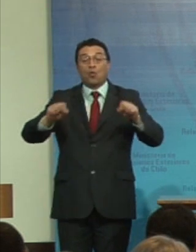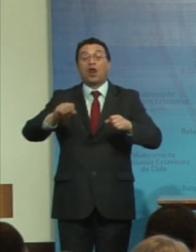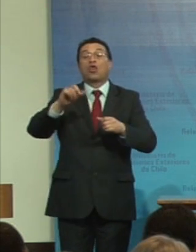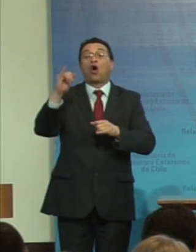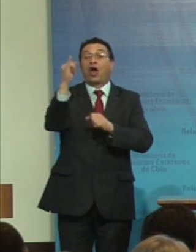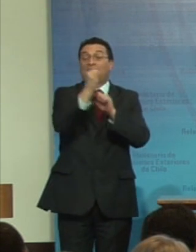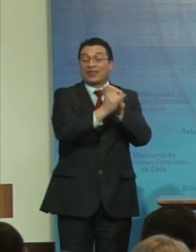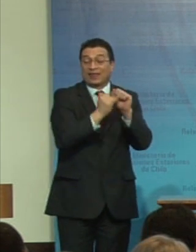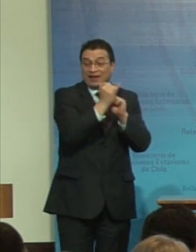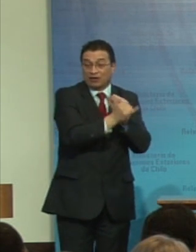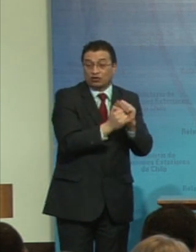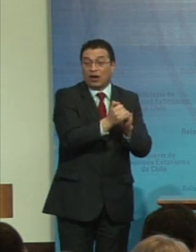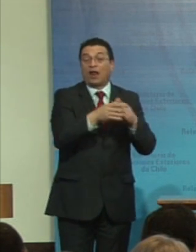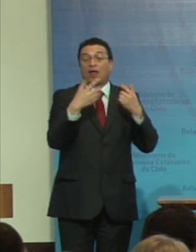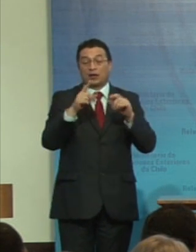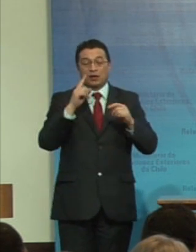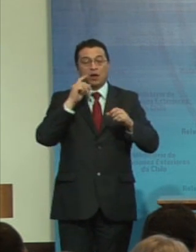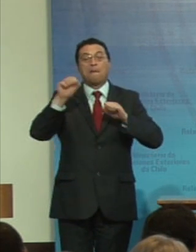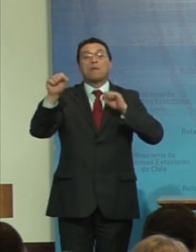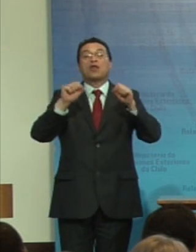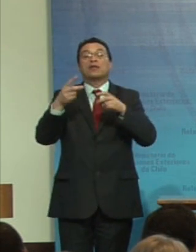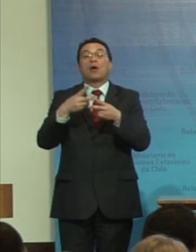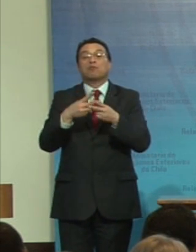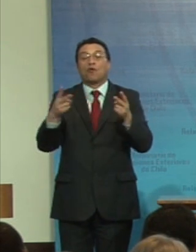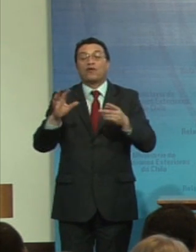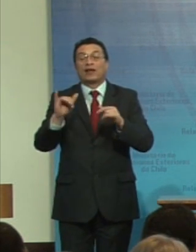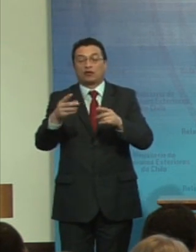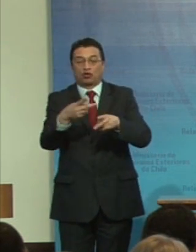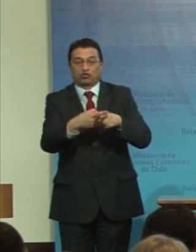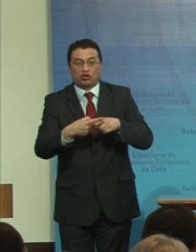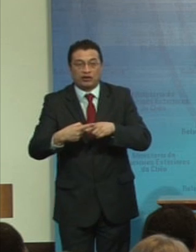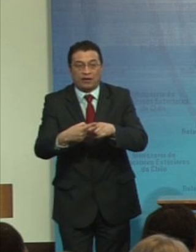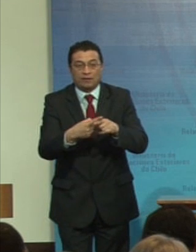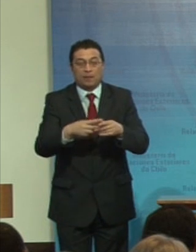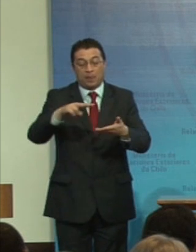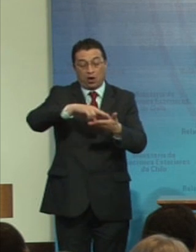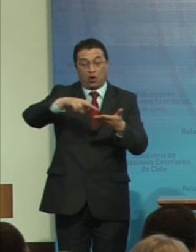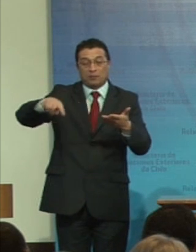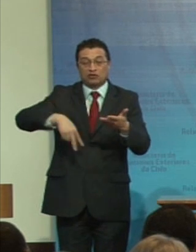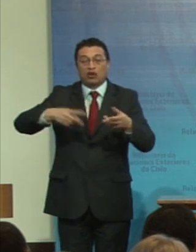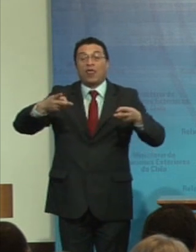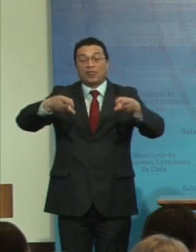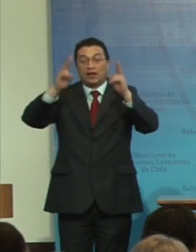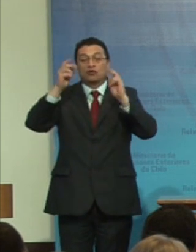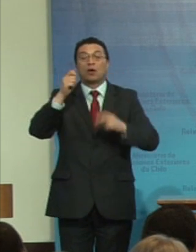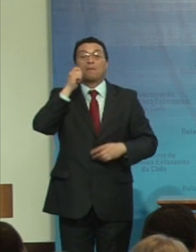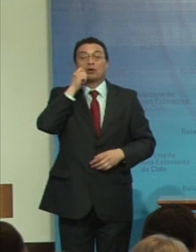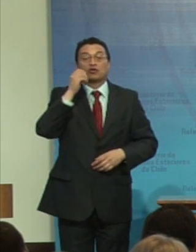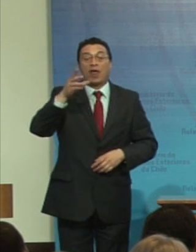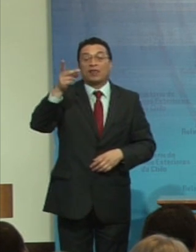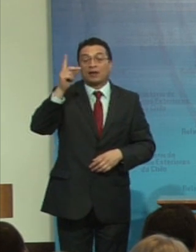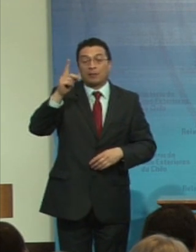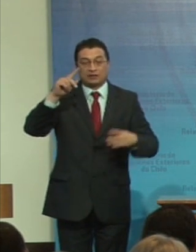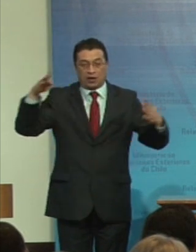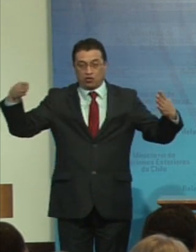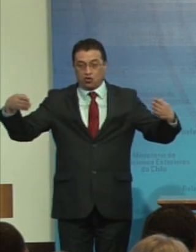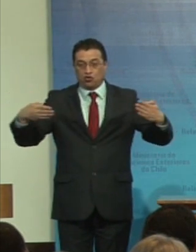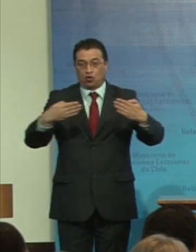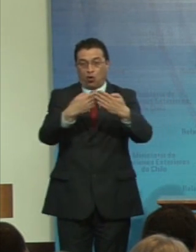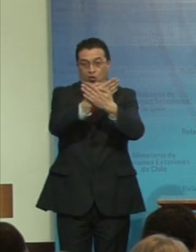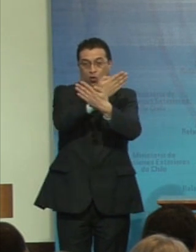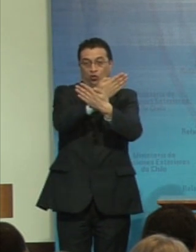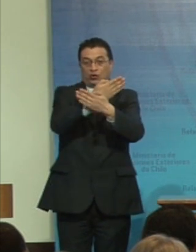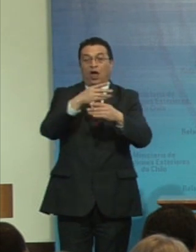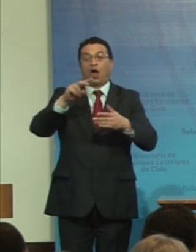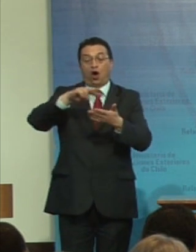ambientes y de la política pública y de la sociedad convención con derechos de las personas con discapacidad se cruza con